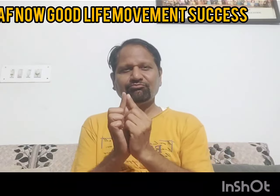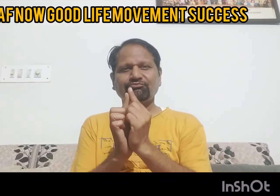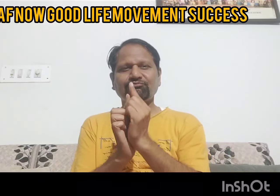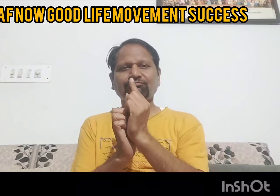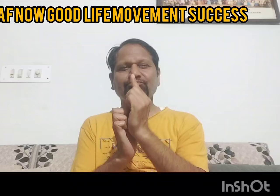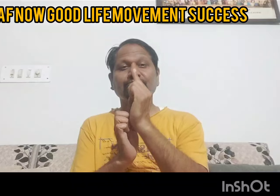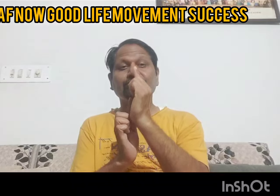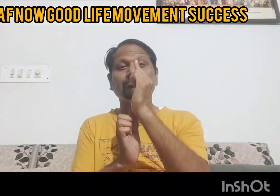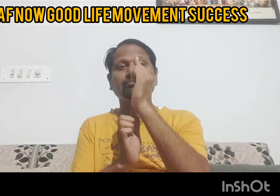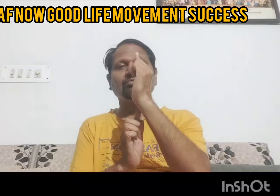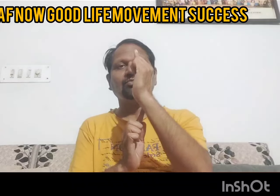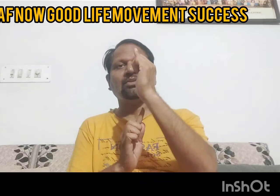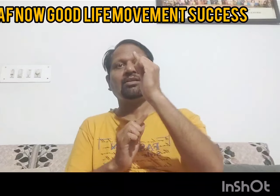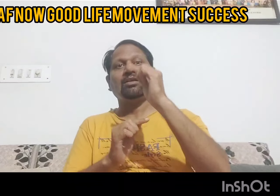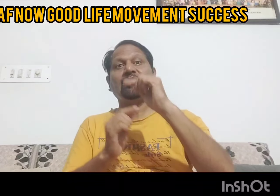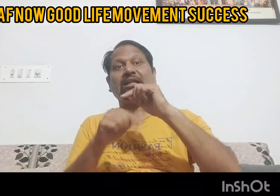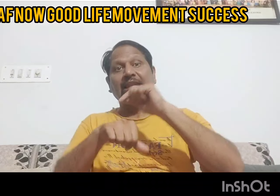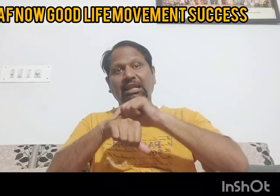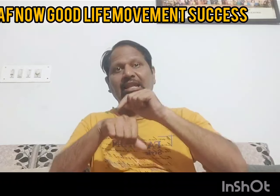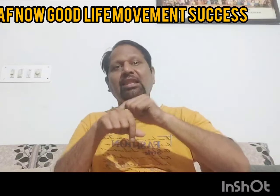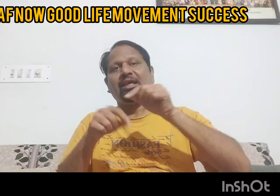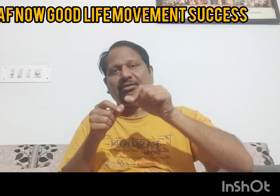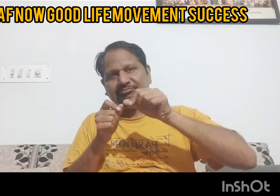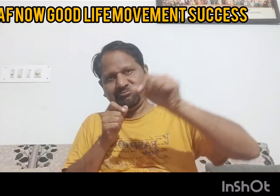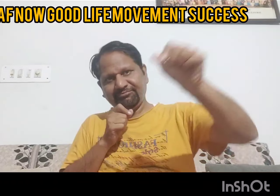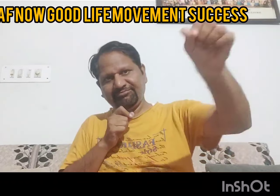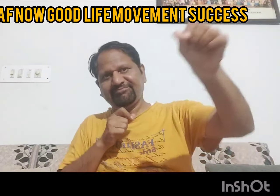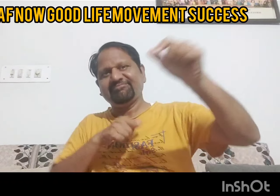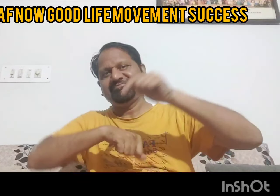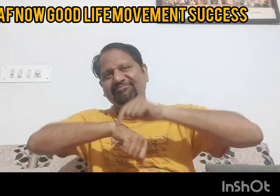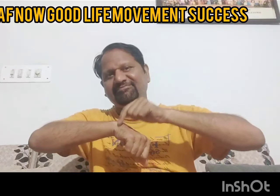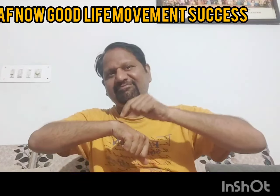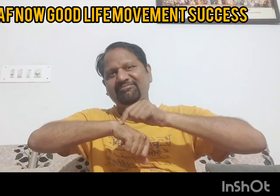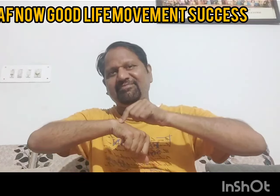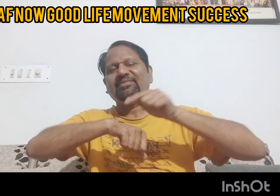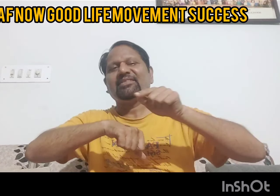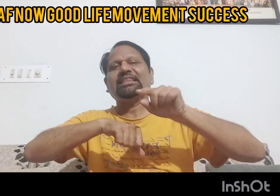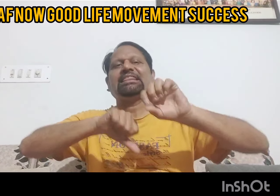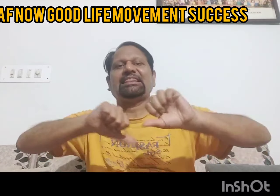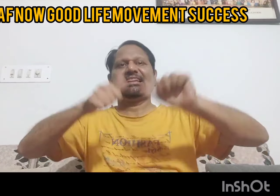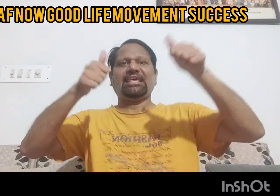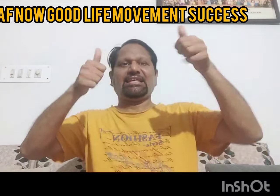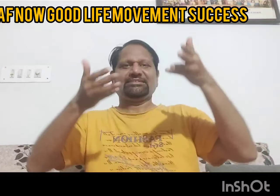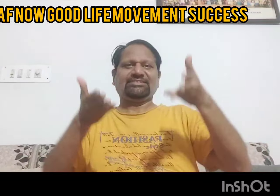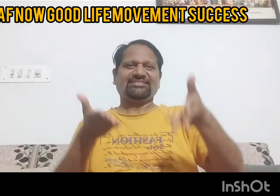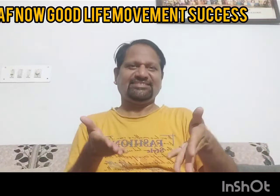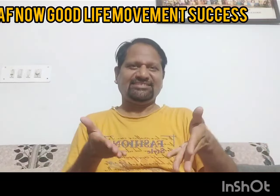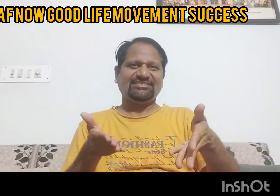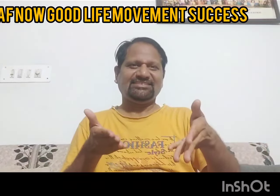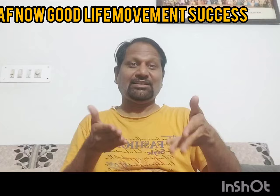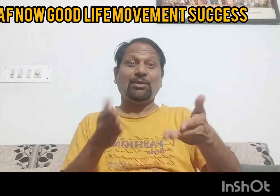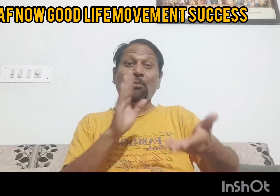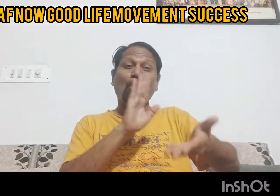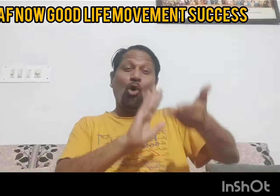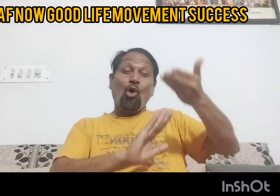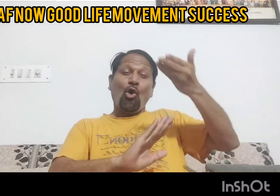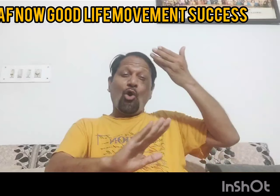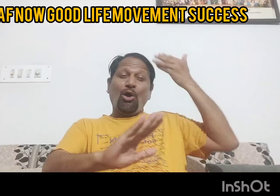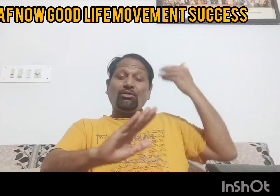एक दिन में नहीं वह ब्रक्ष बनता उसमें समय लगता है मद्प्रदेश में दिव्यांग जनों ने इसकी वारत भोस समय